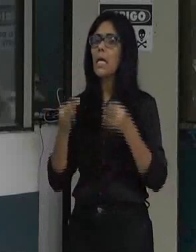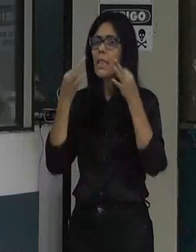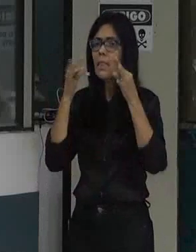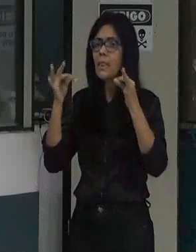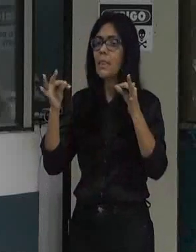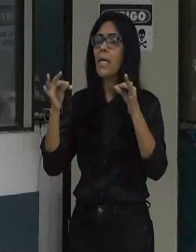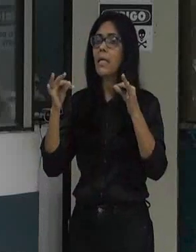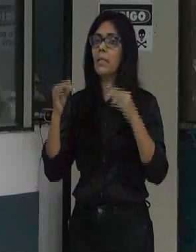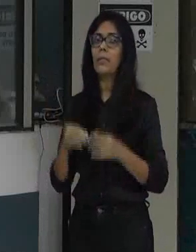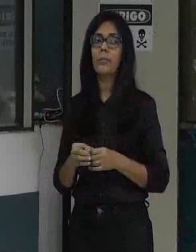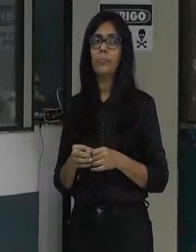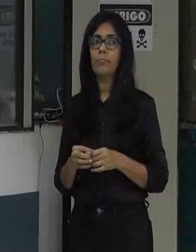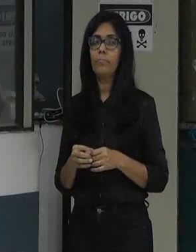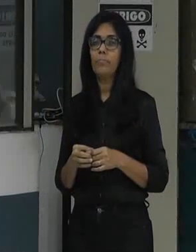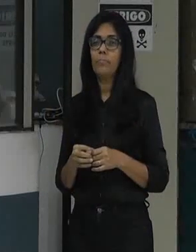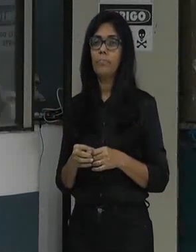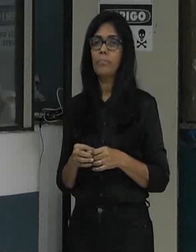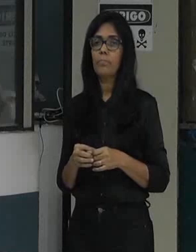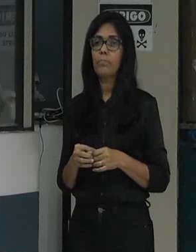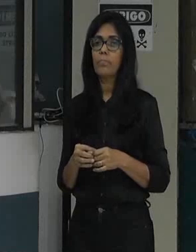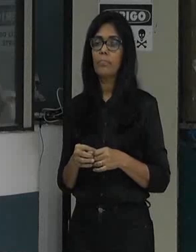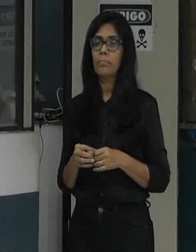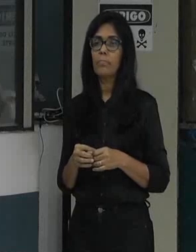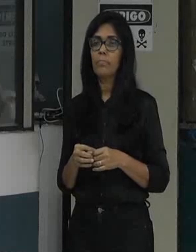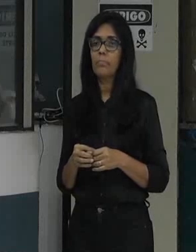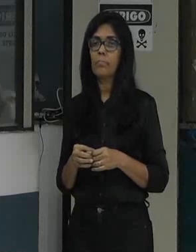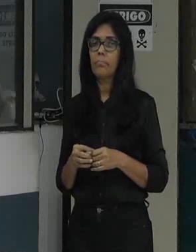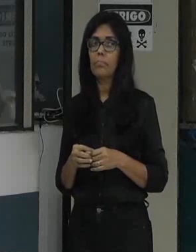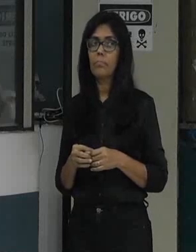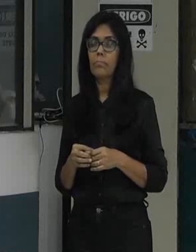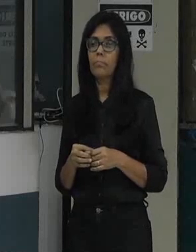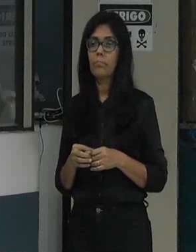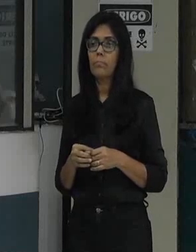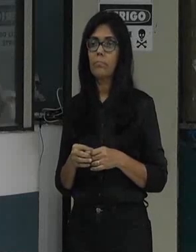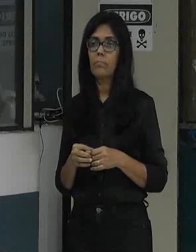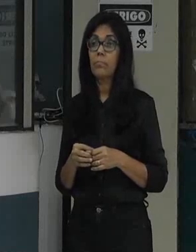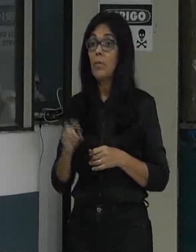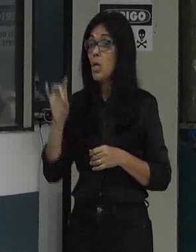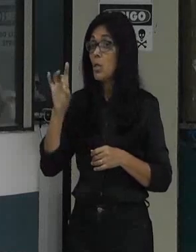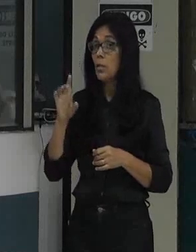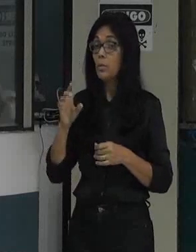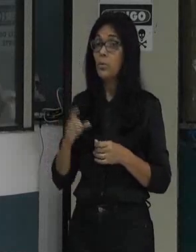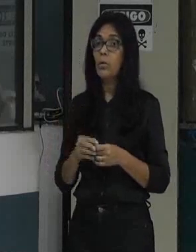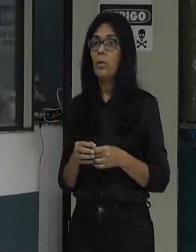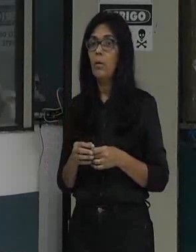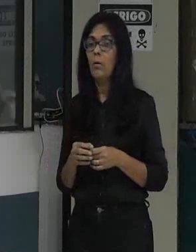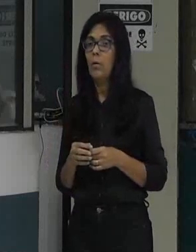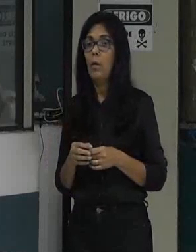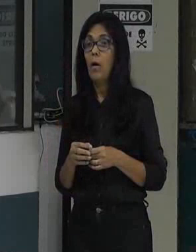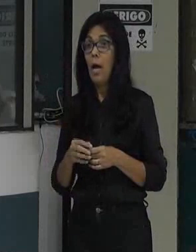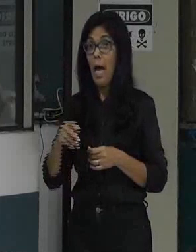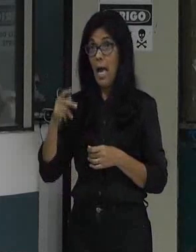de que só é aceitável a pessoa andando da sua residência até o